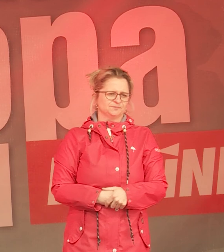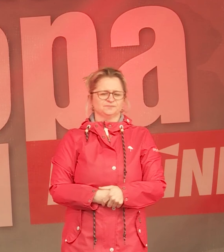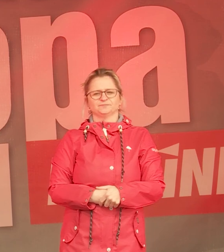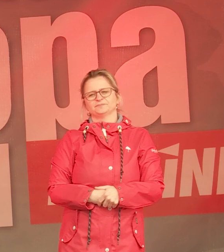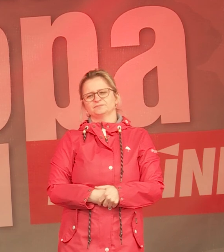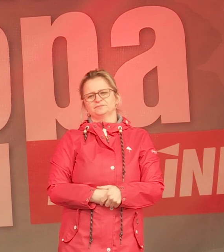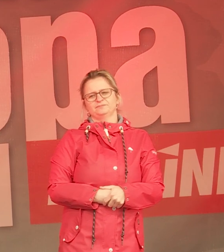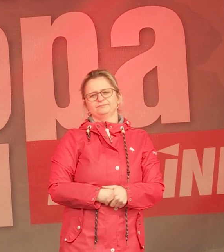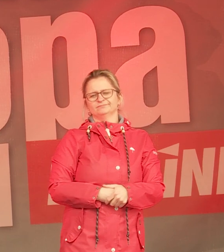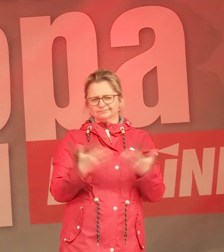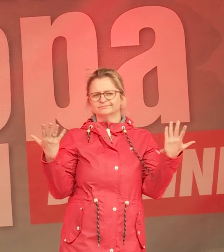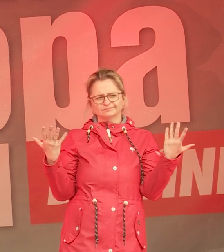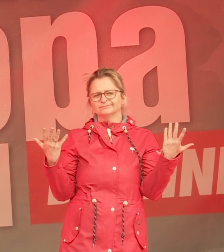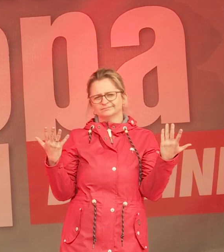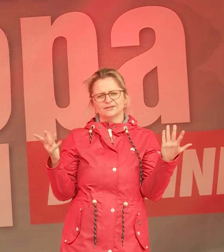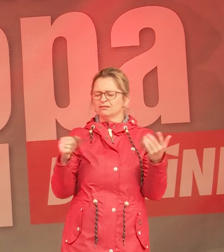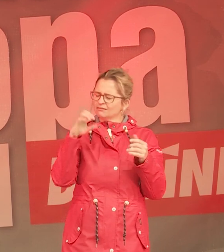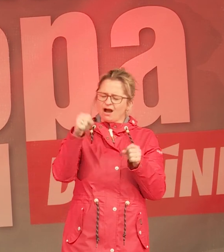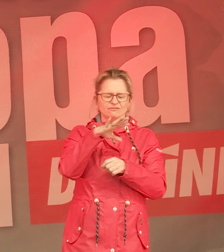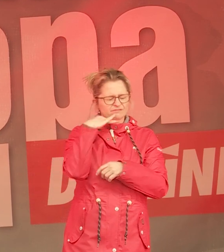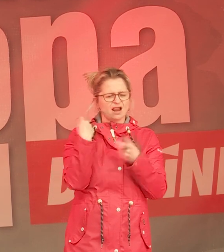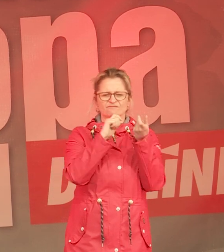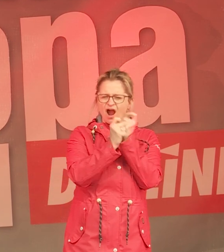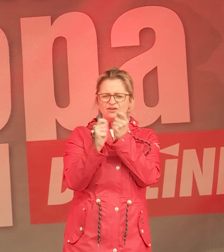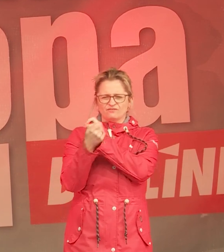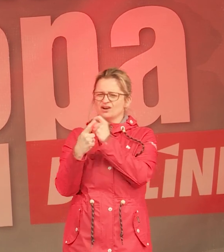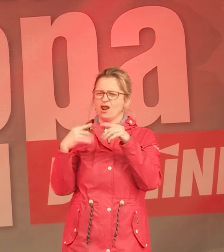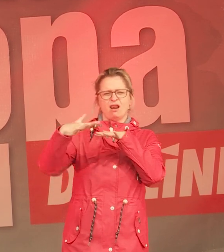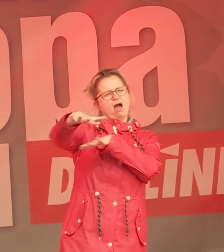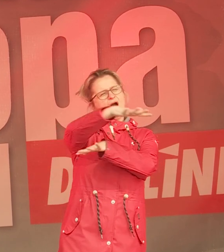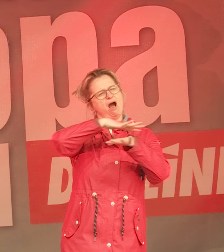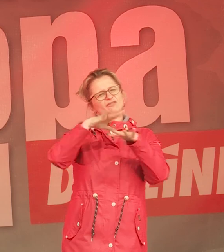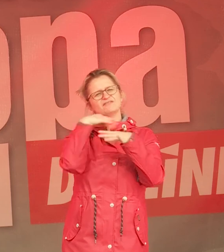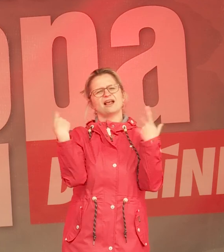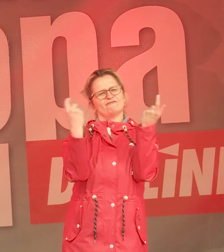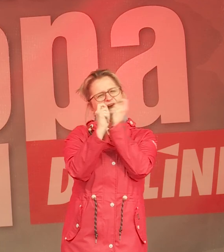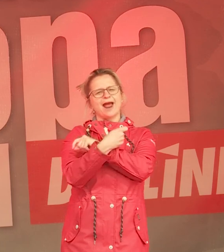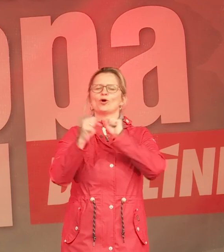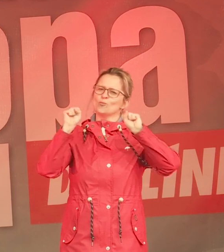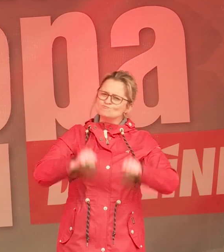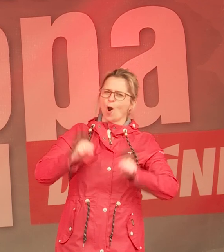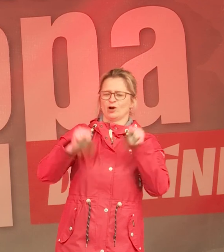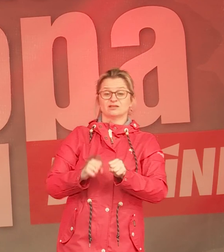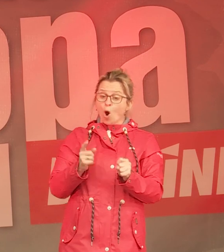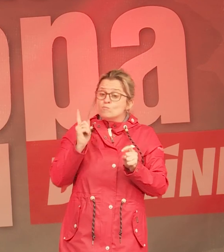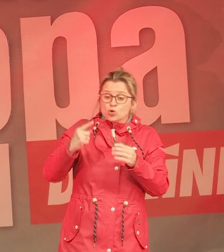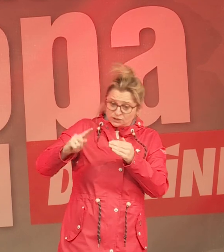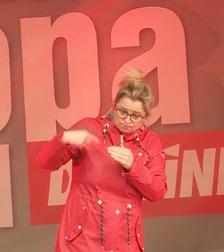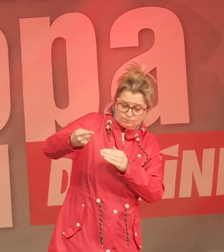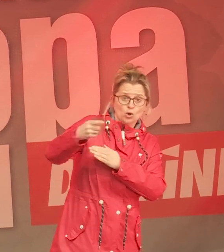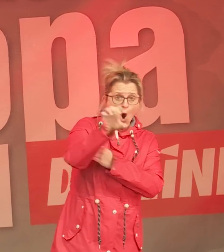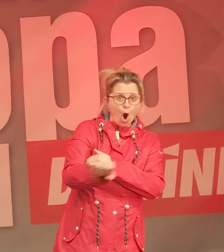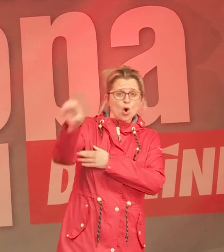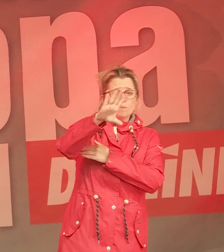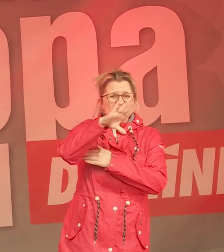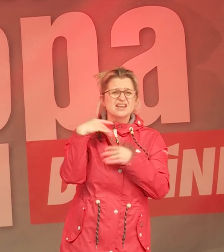Und in diesem Sinne, es lässt sich ganz viel verändern in diesem Land. Und es muss sich auch ganz viel verändern in Europa.